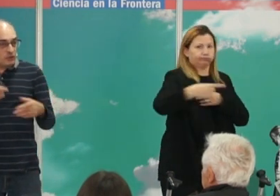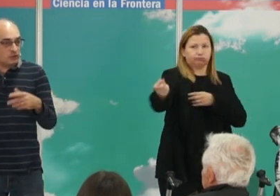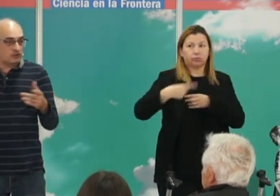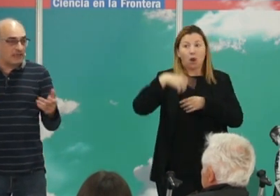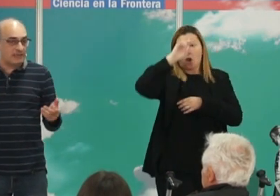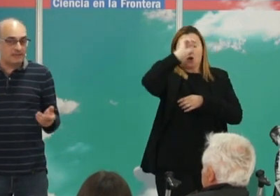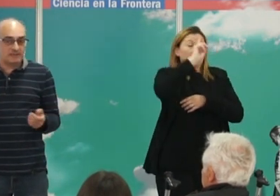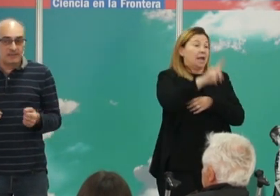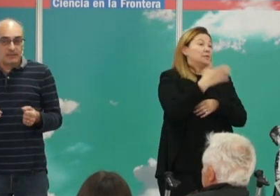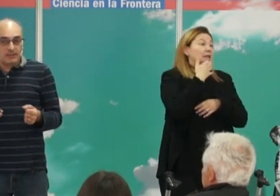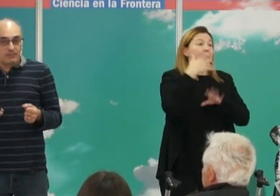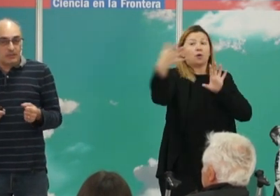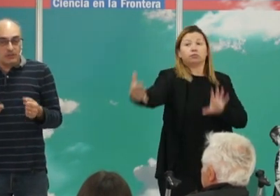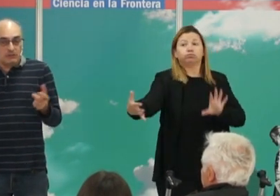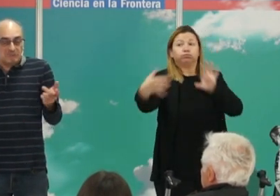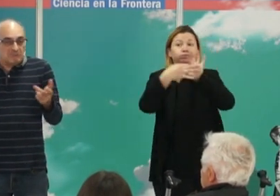vínculos con otros planes,